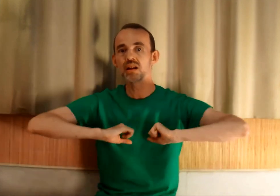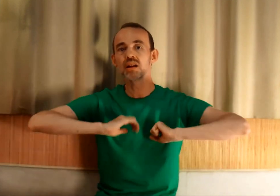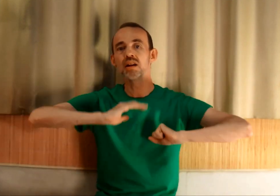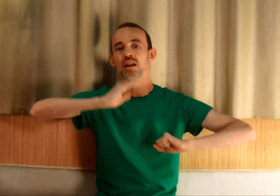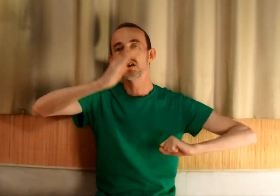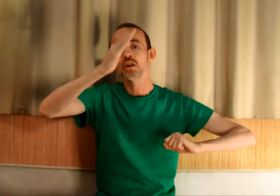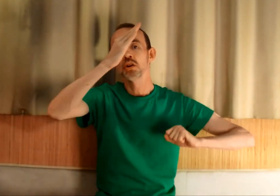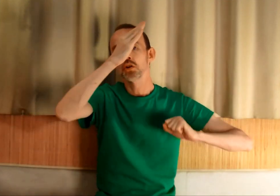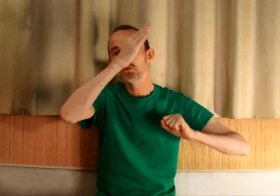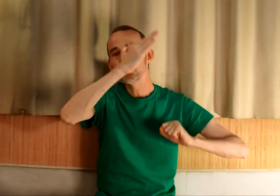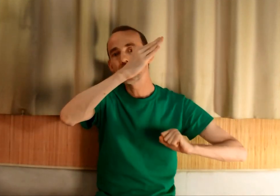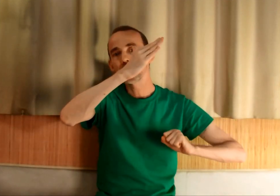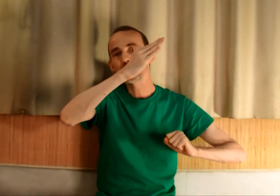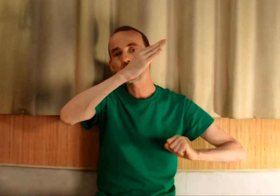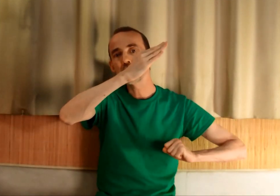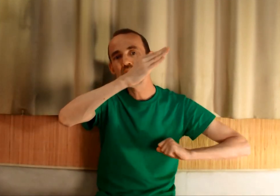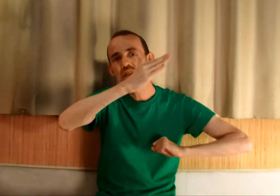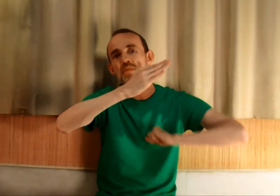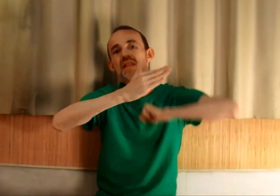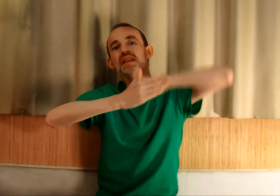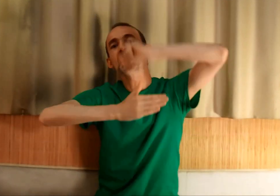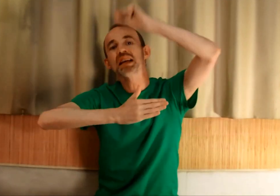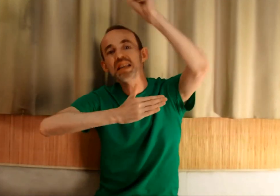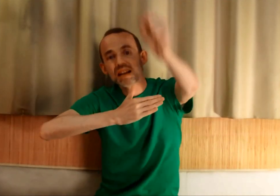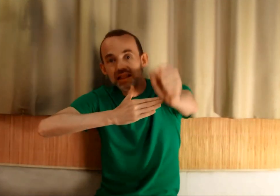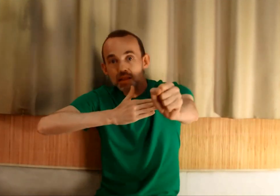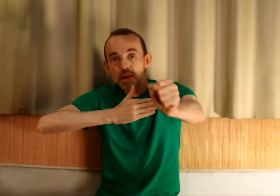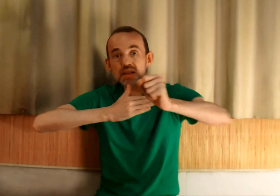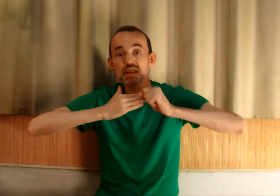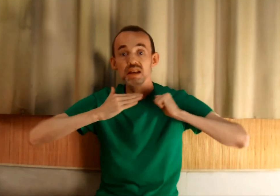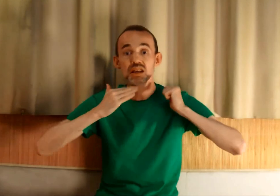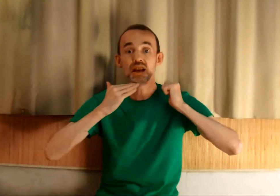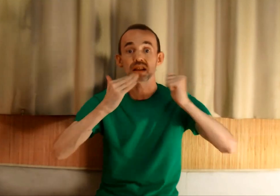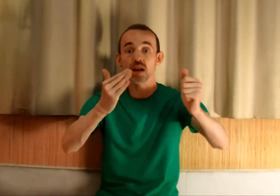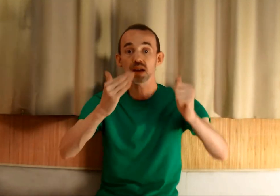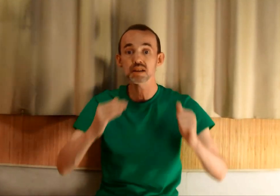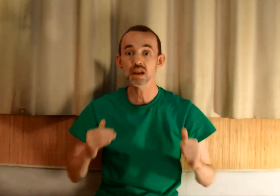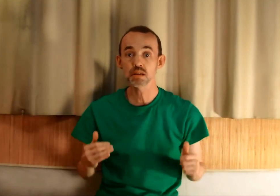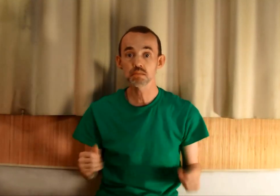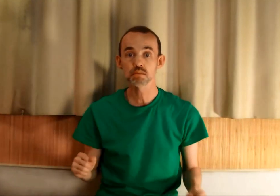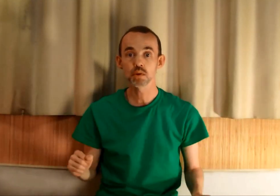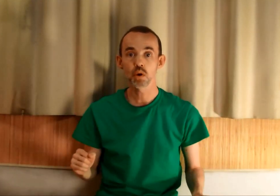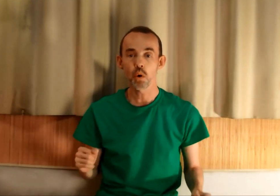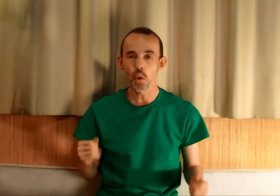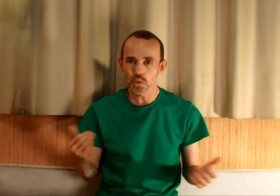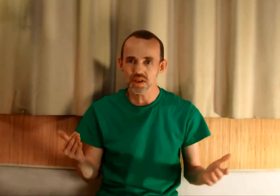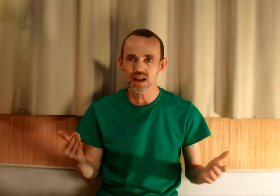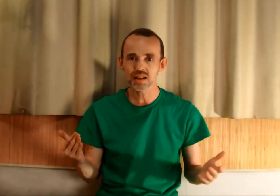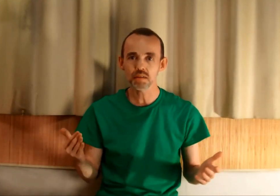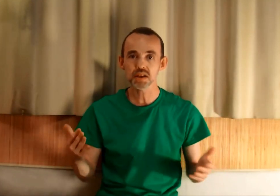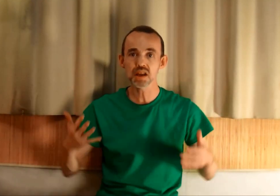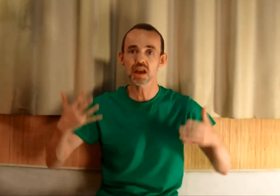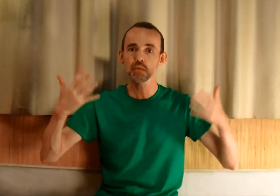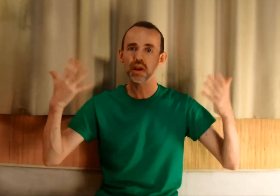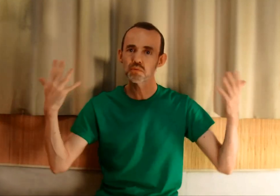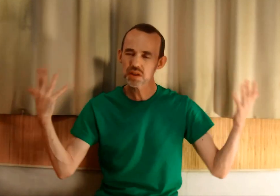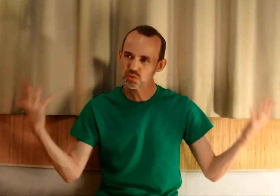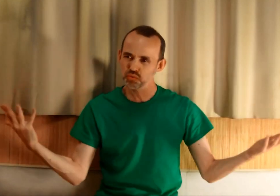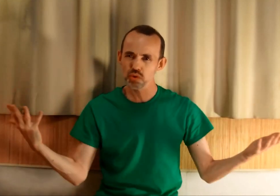que c'est une limite qui a dépassé, qui a traversé, osé la traverser. Et voyez que vous êtes toujours